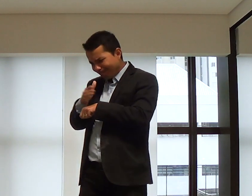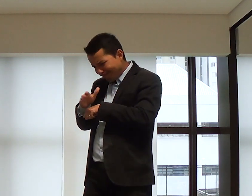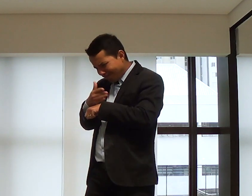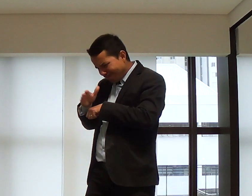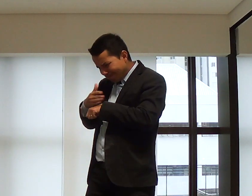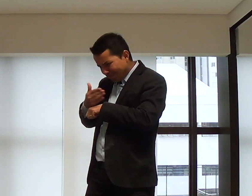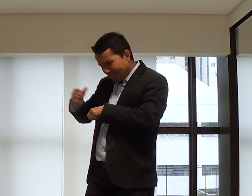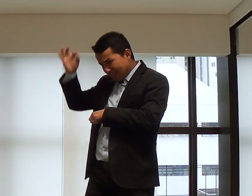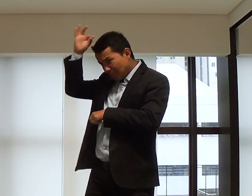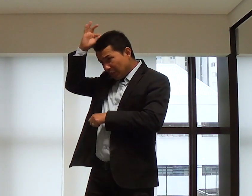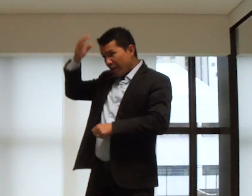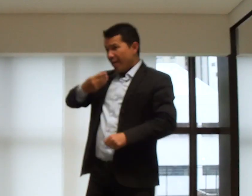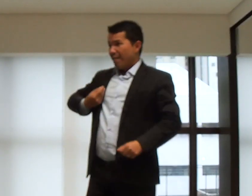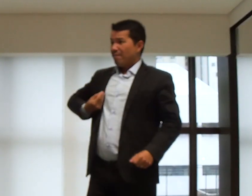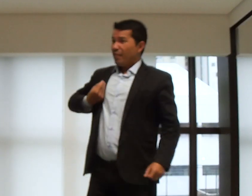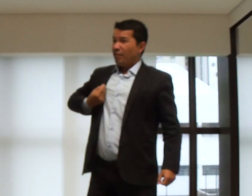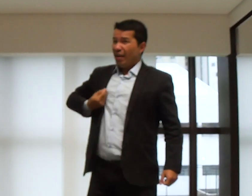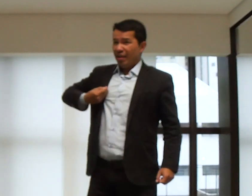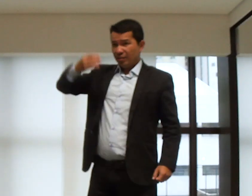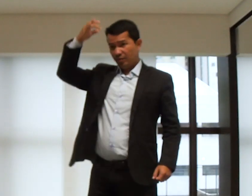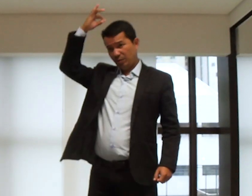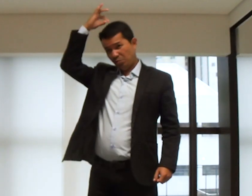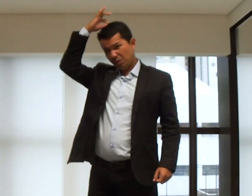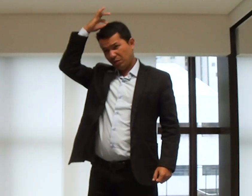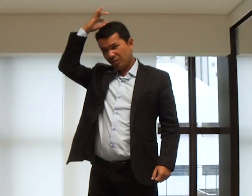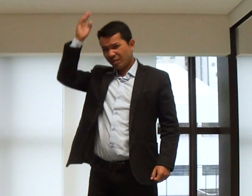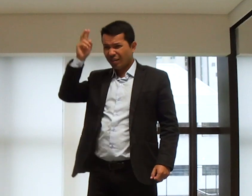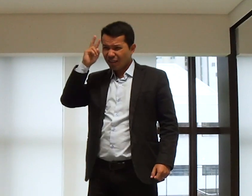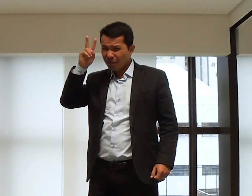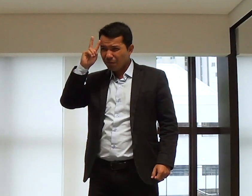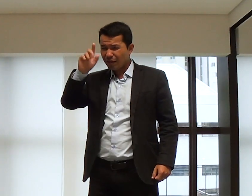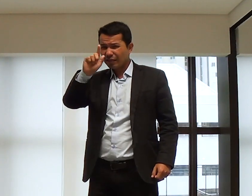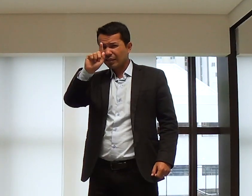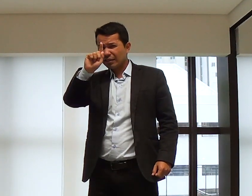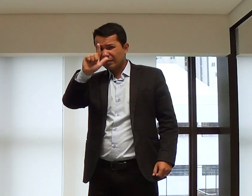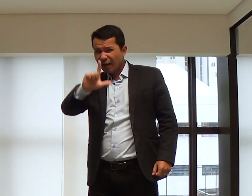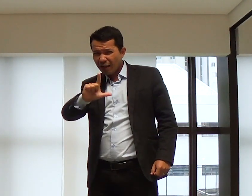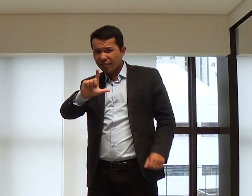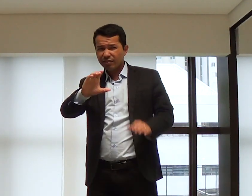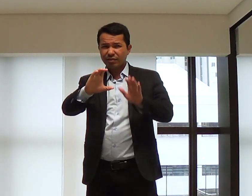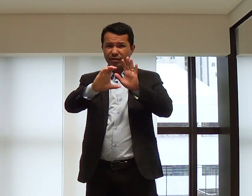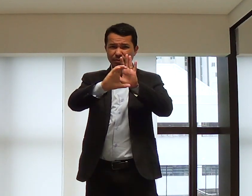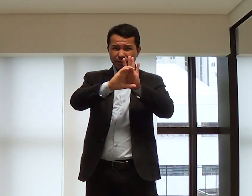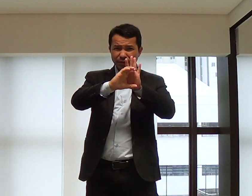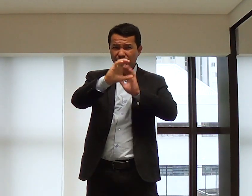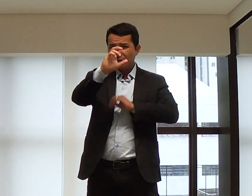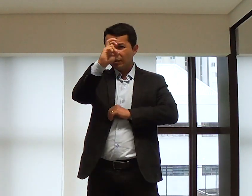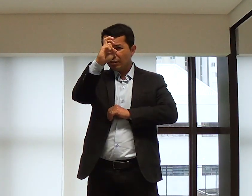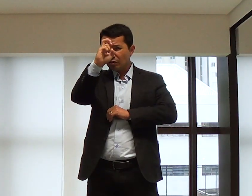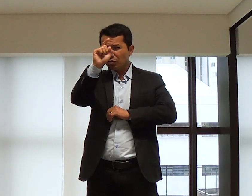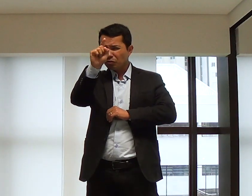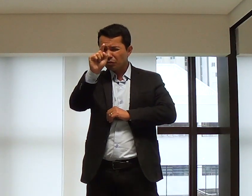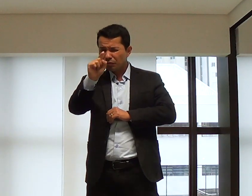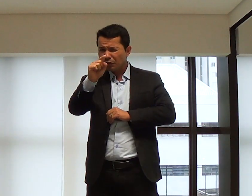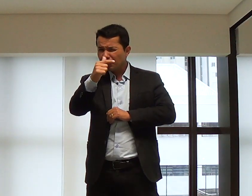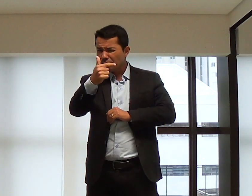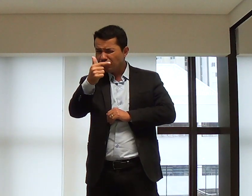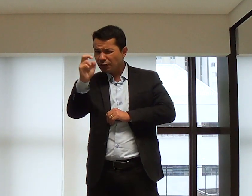nós precisamos praticar a vida no Espírito. Em Gálatas, capítulo 5,